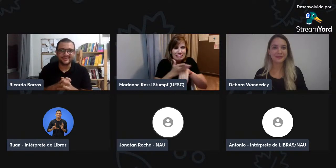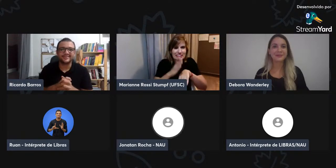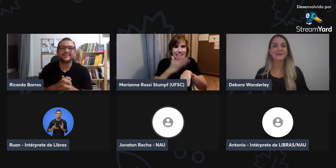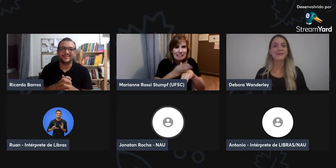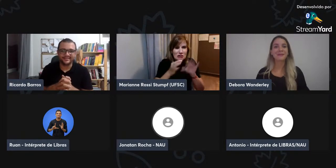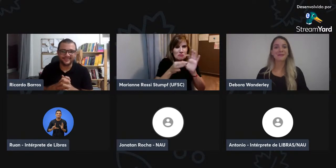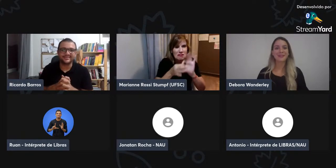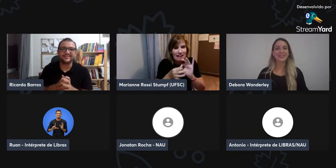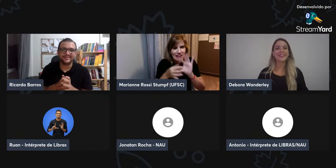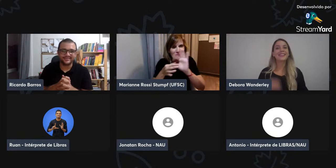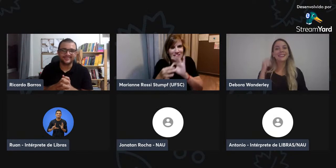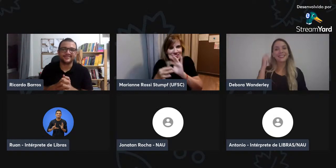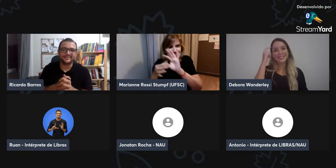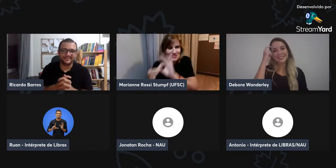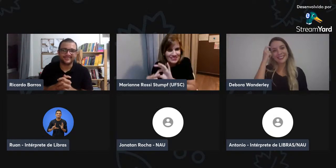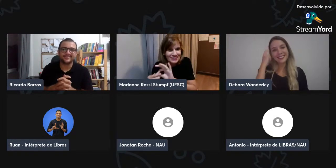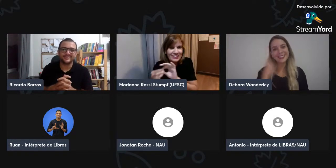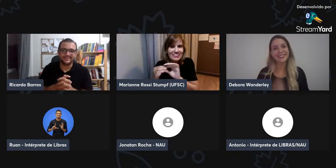Sim.